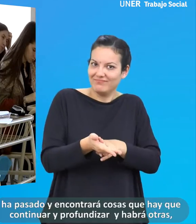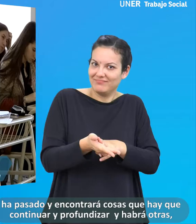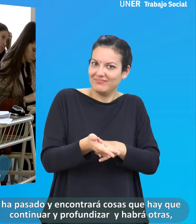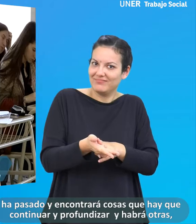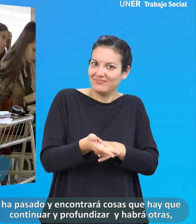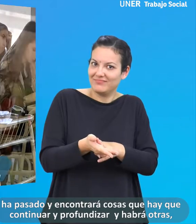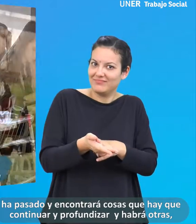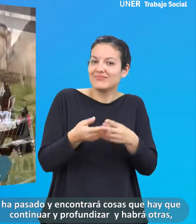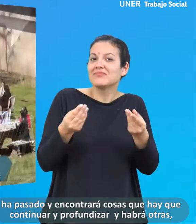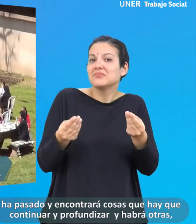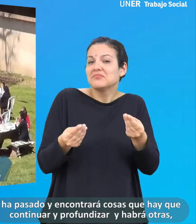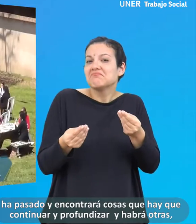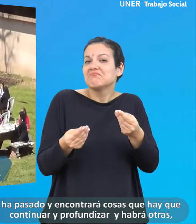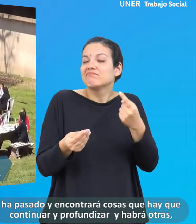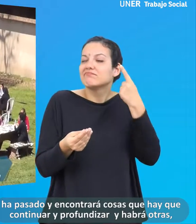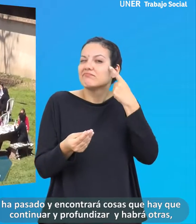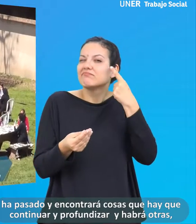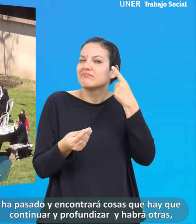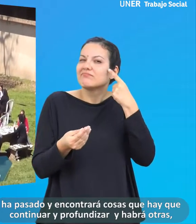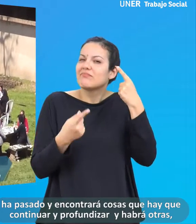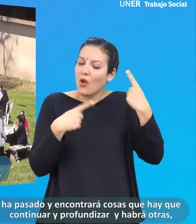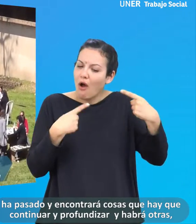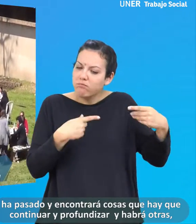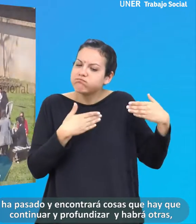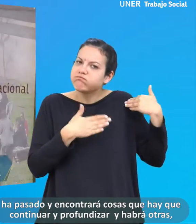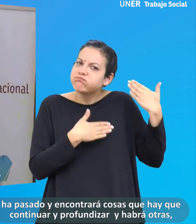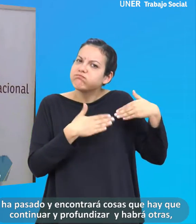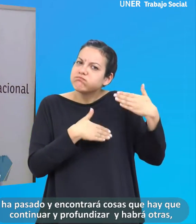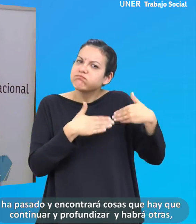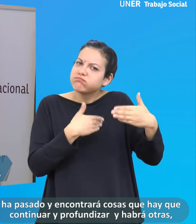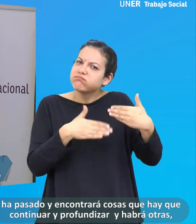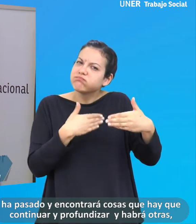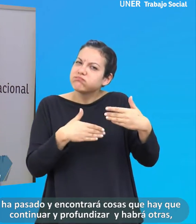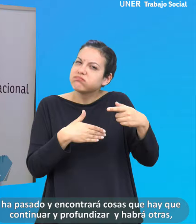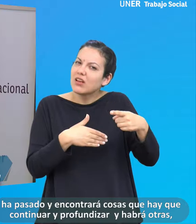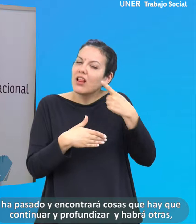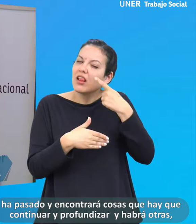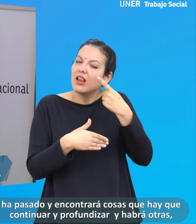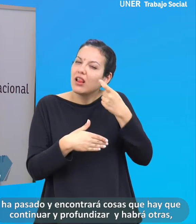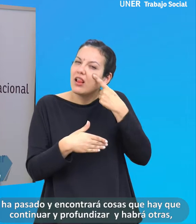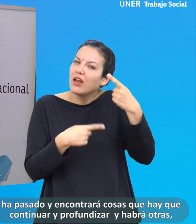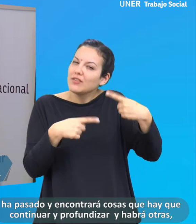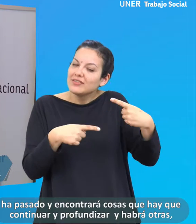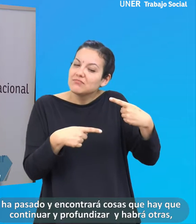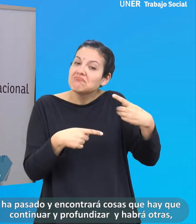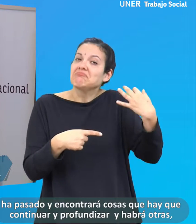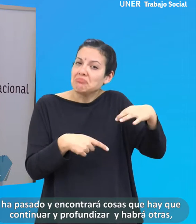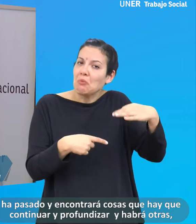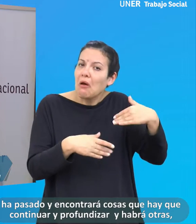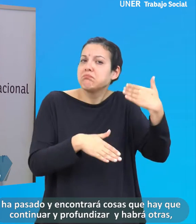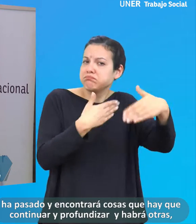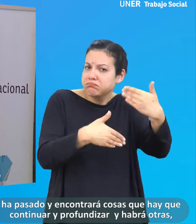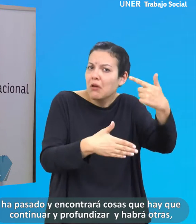uno evalúa lo que ha pasado y encontrará cosas que hay que continuar